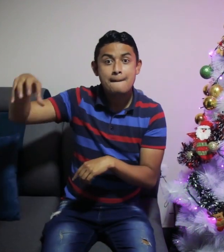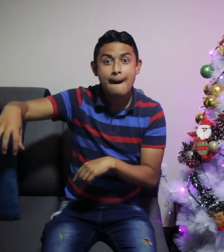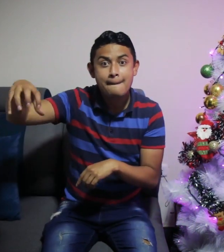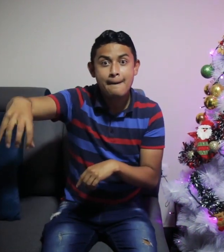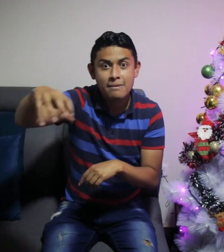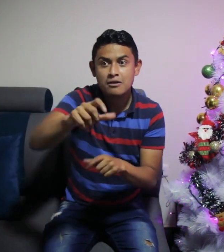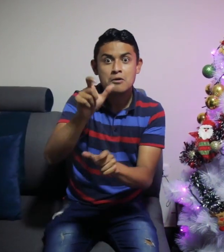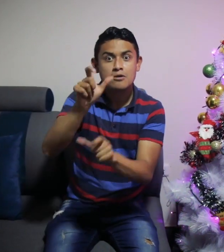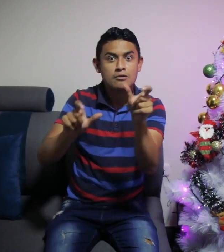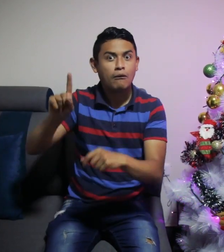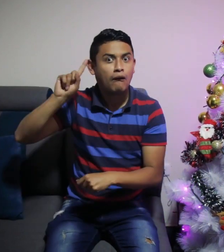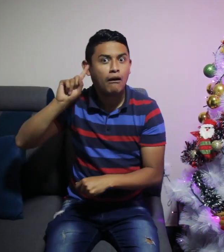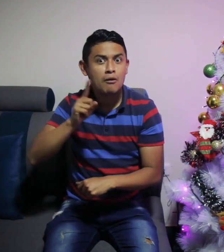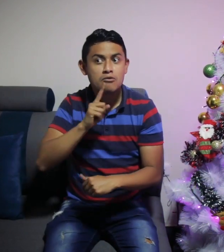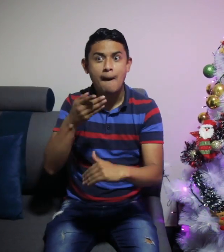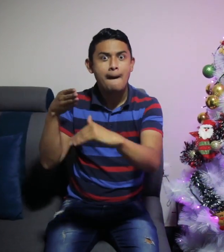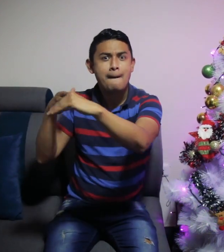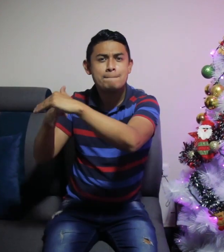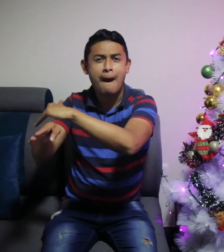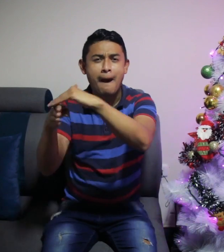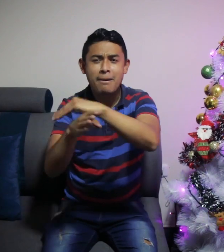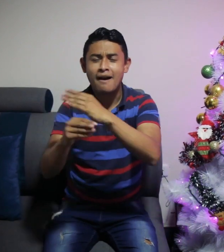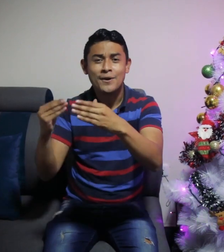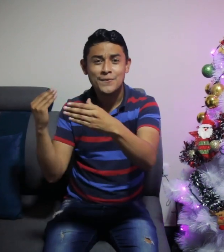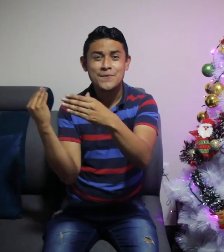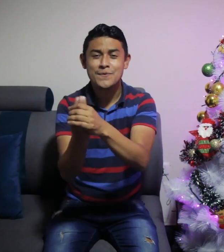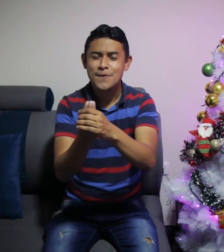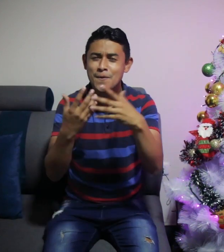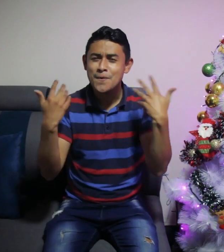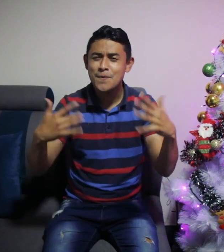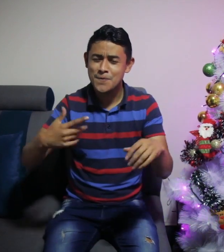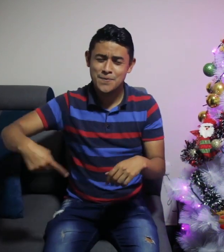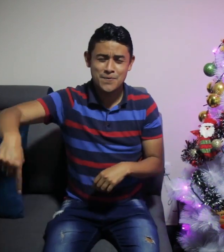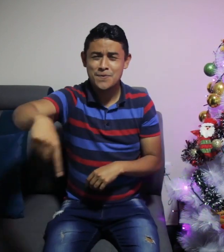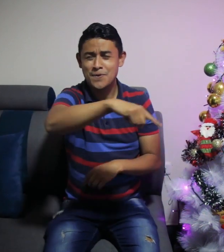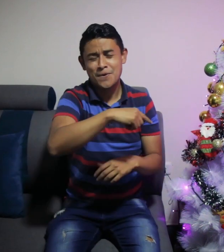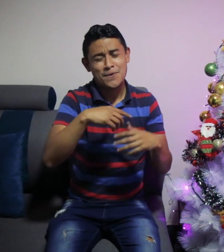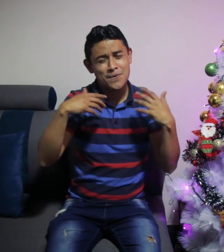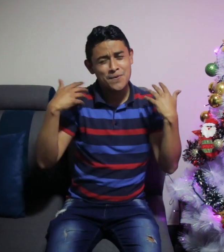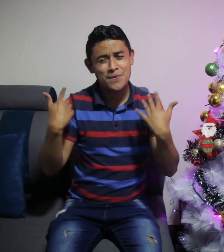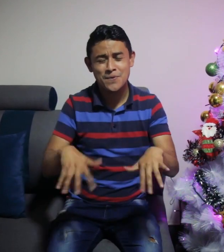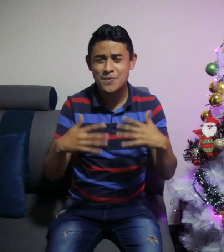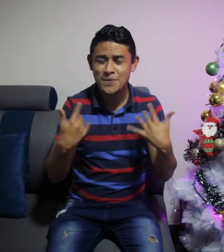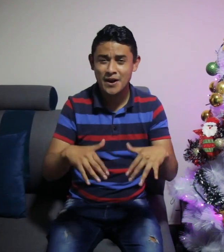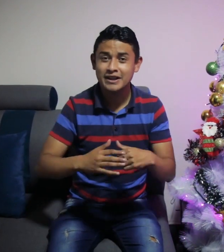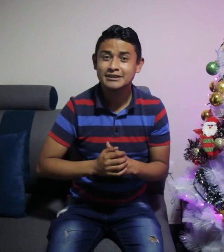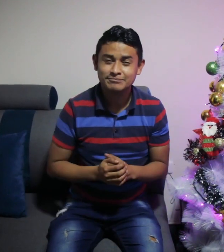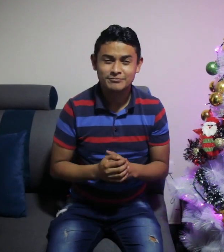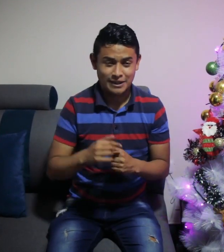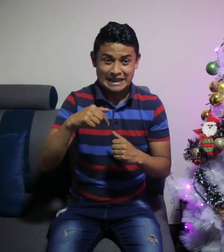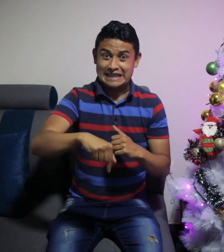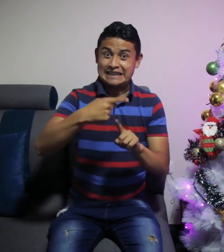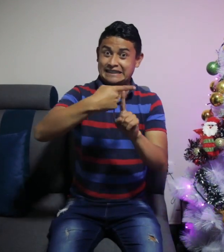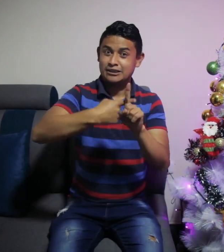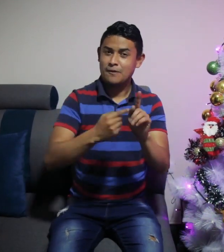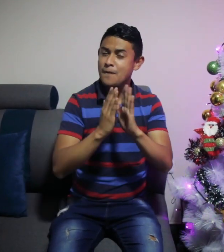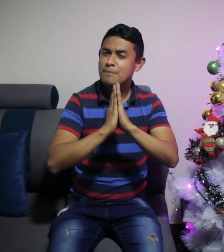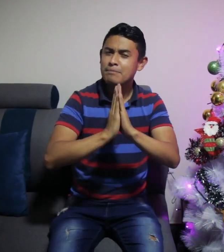espacio donde haya una persona sorda, esté presente la accesibilidad y la inclusión. Que en